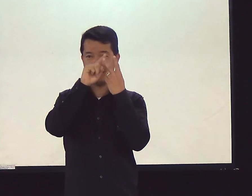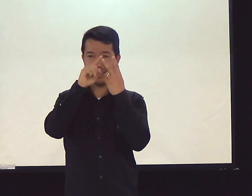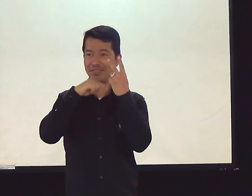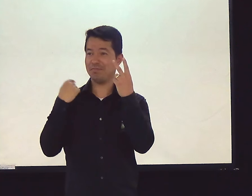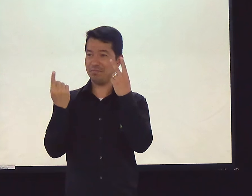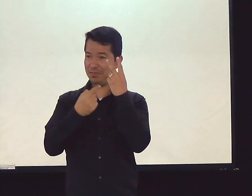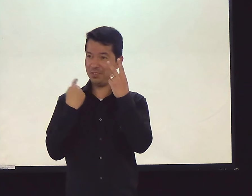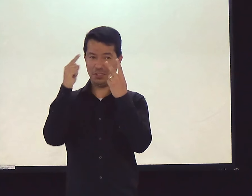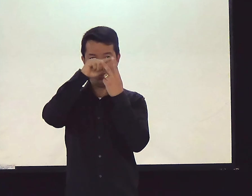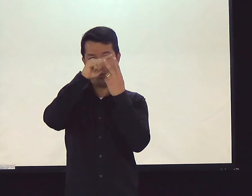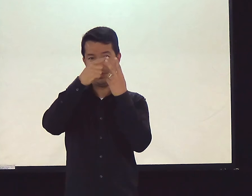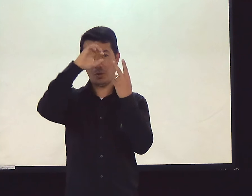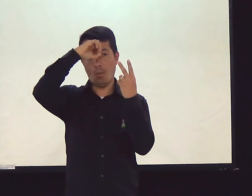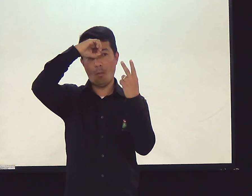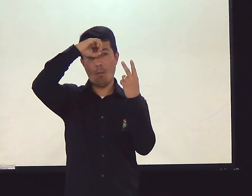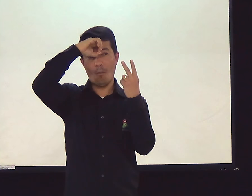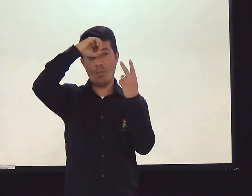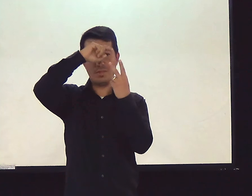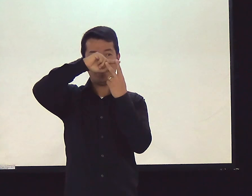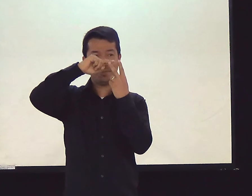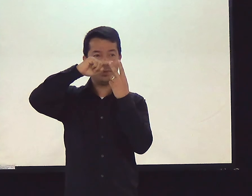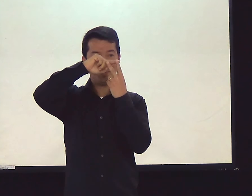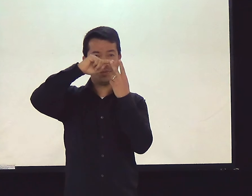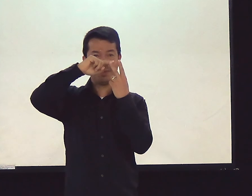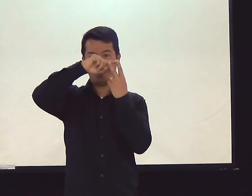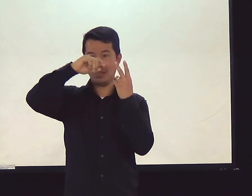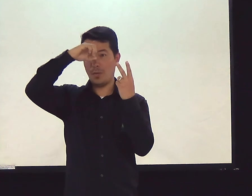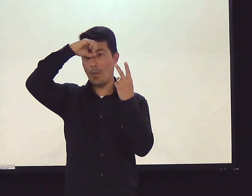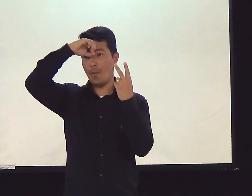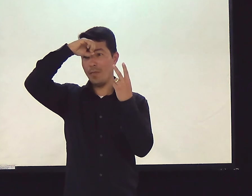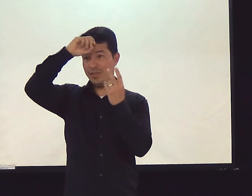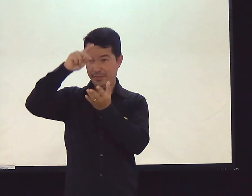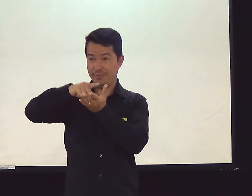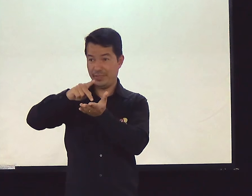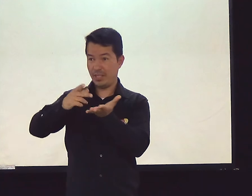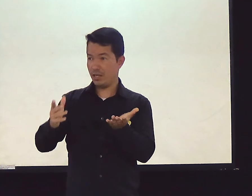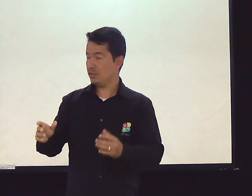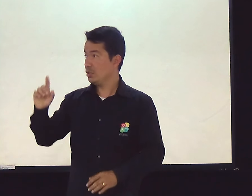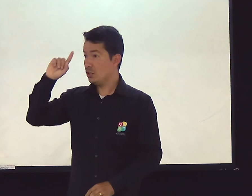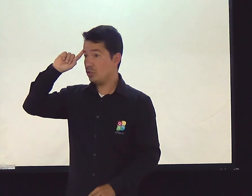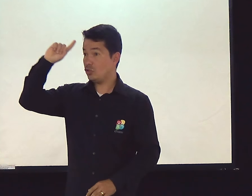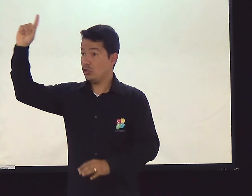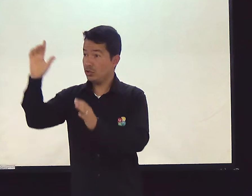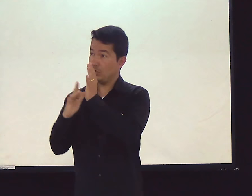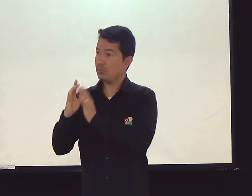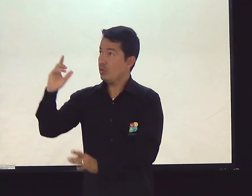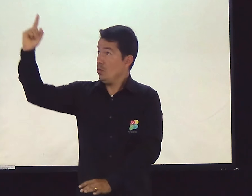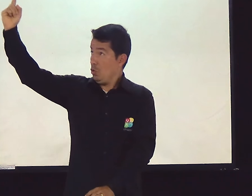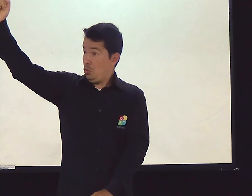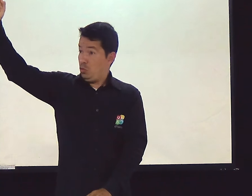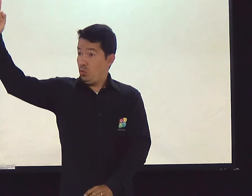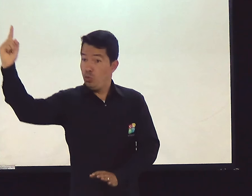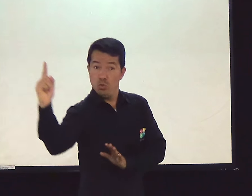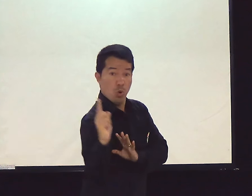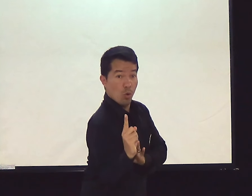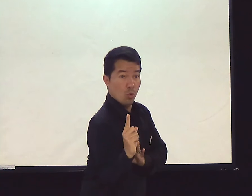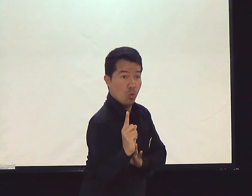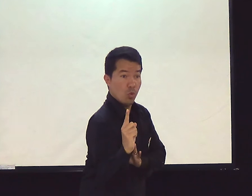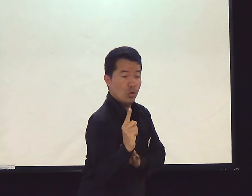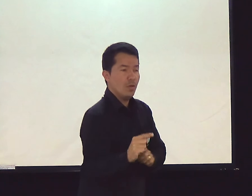Ué. São duas perguntas para as quais não temos resposta, na verdade. Mas um dia é certo que